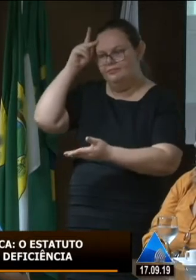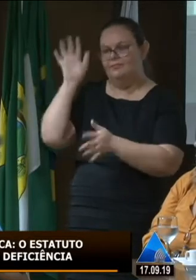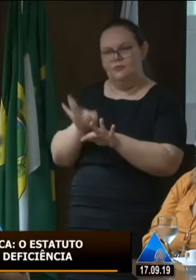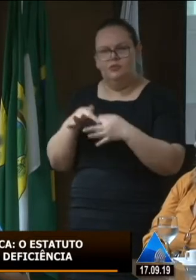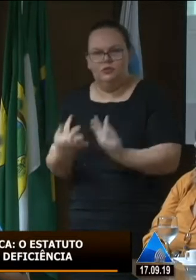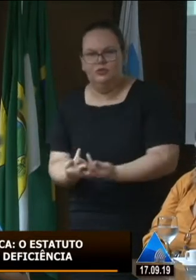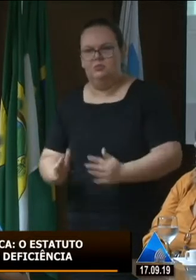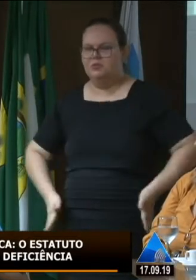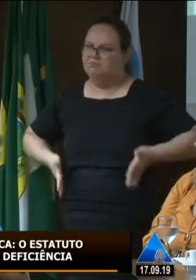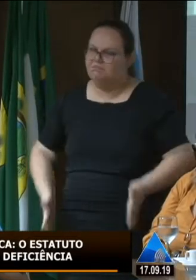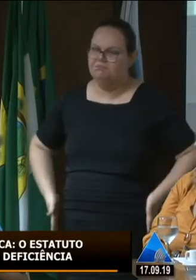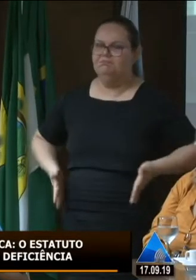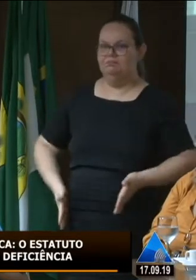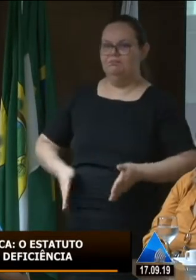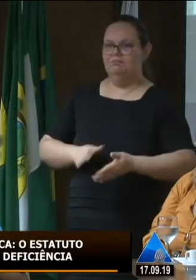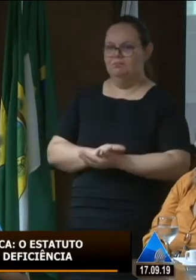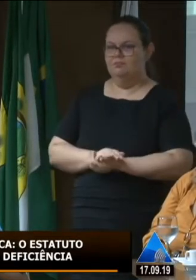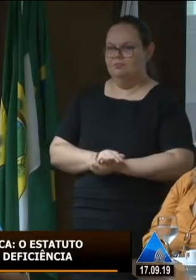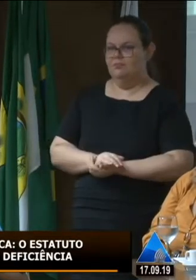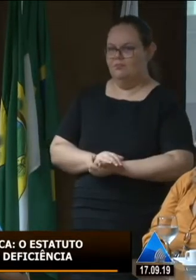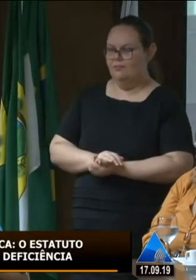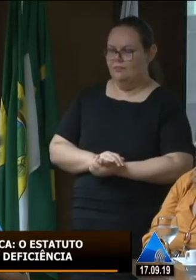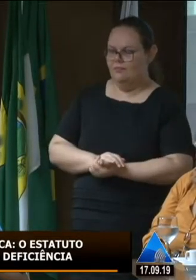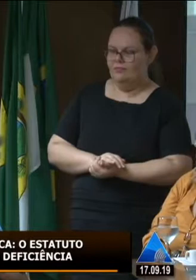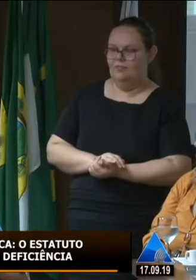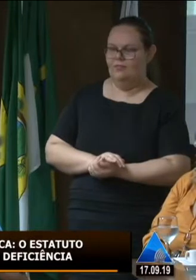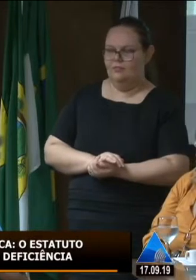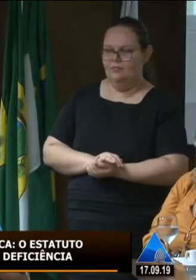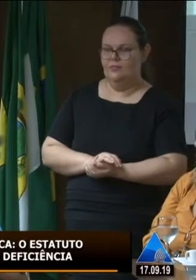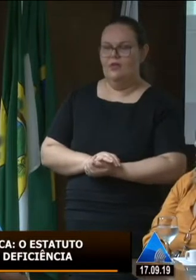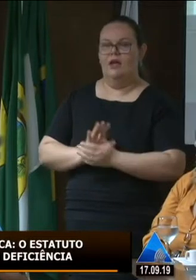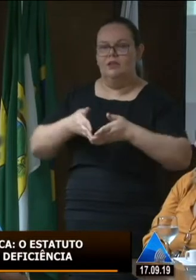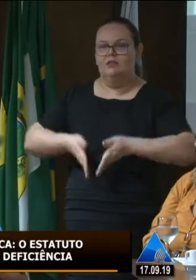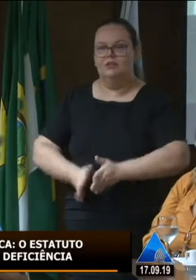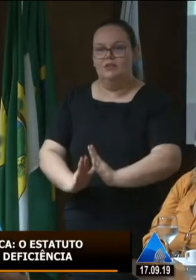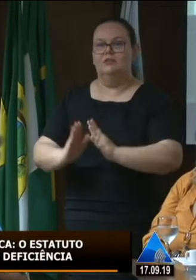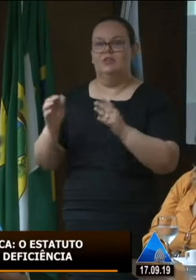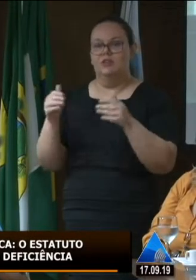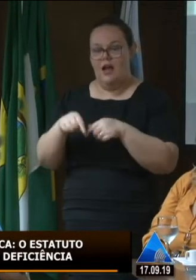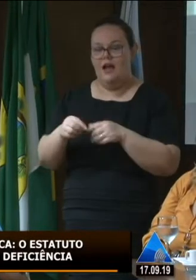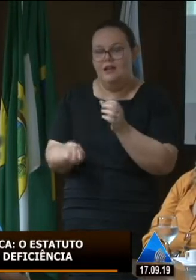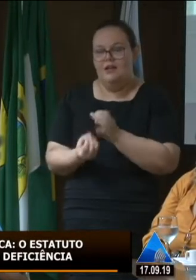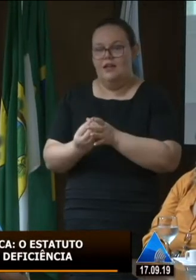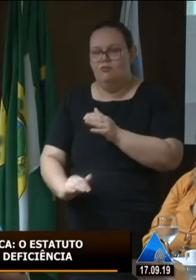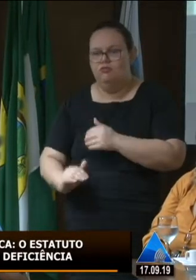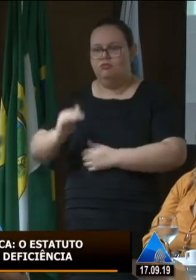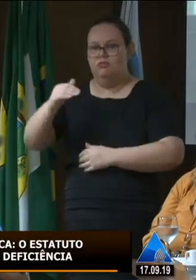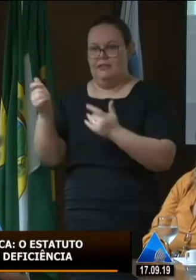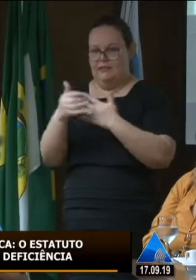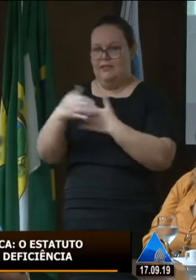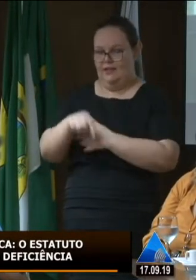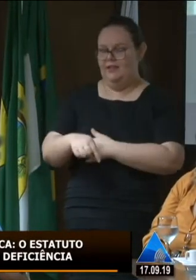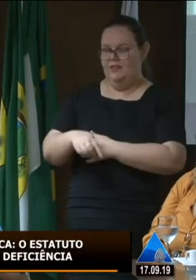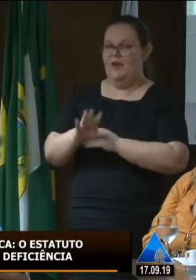cadeirante mas também sou nascido e criado nesta cidade eu gostaria muito de ver